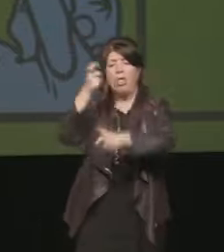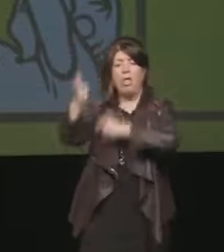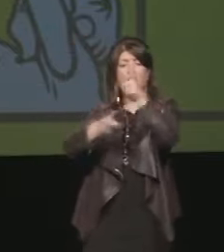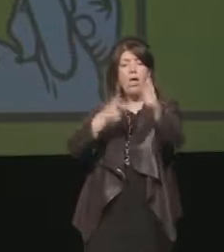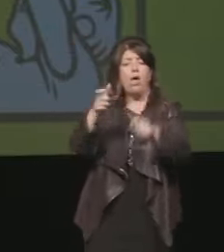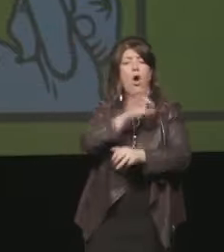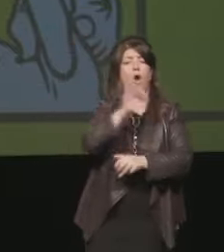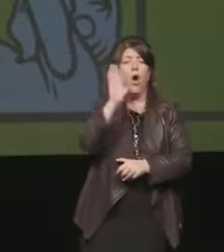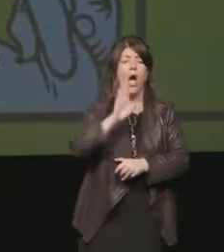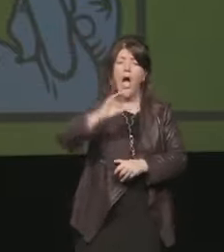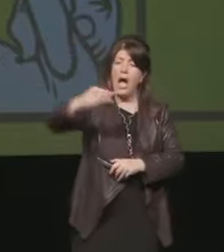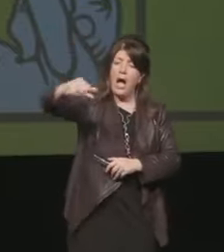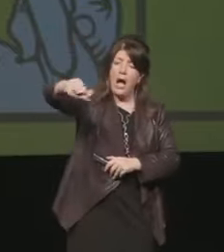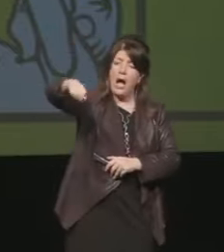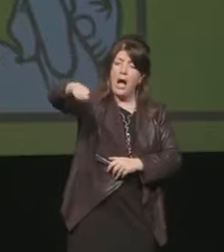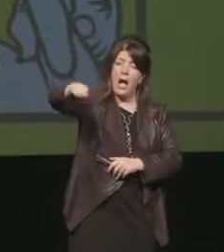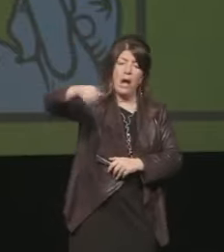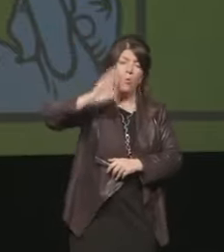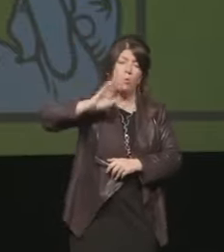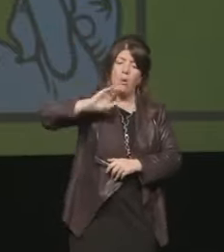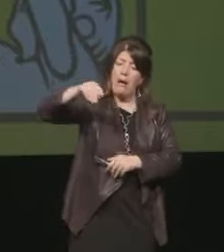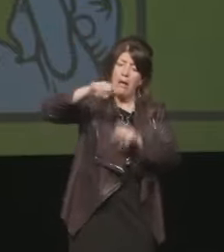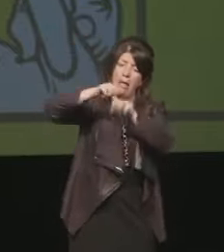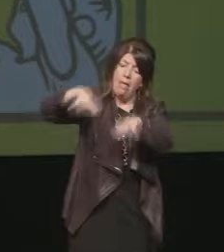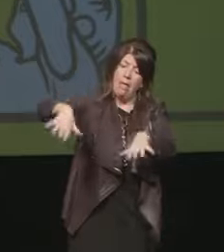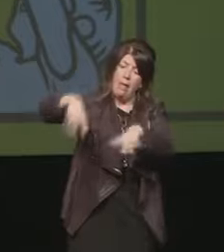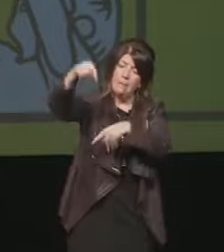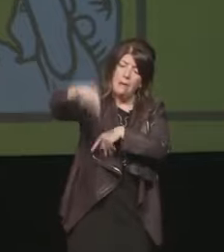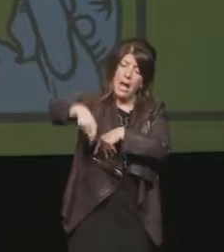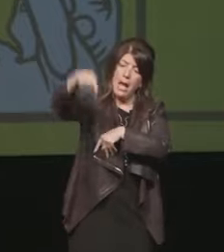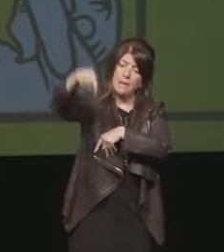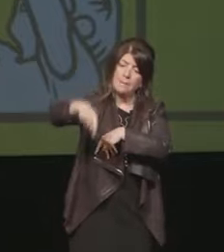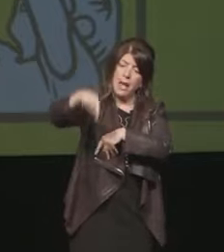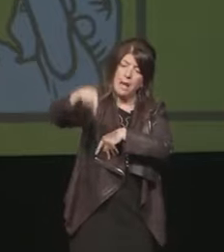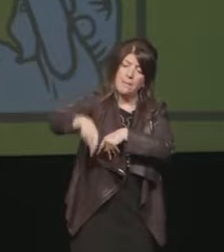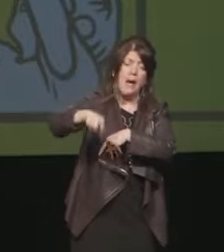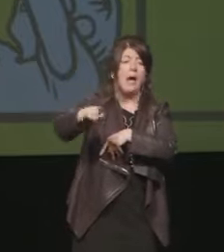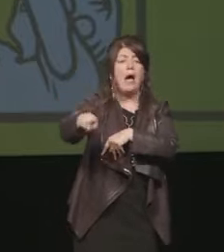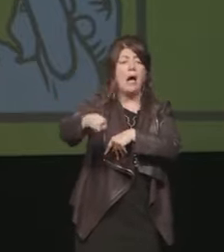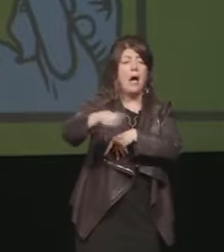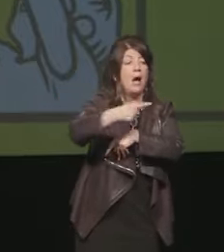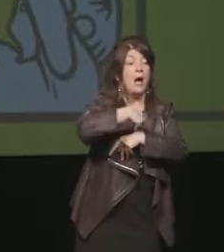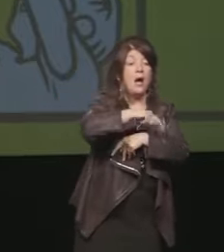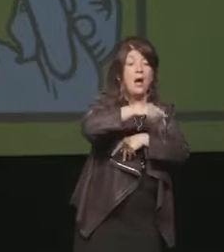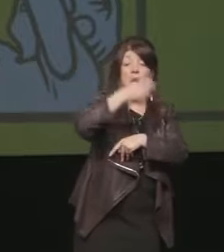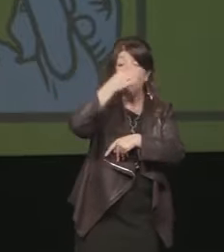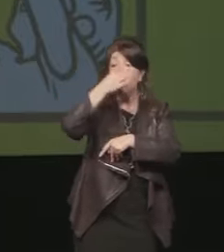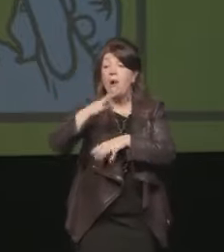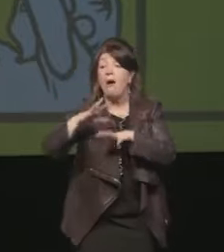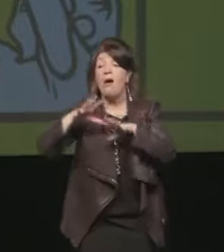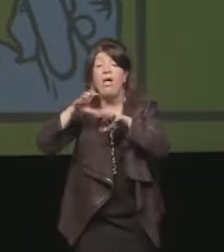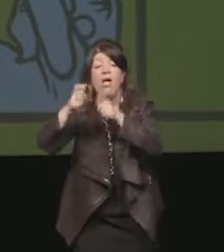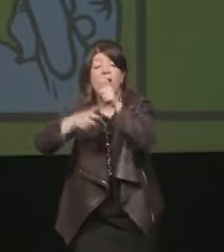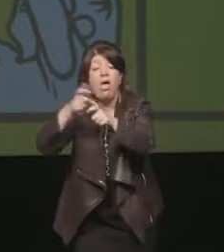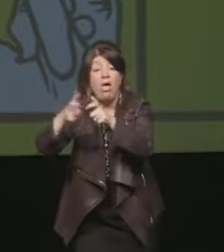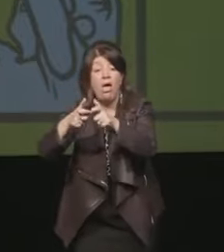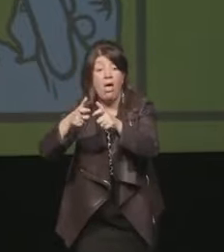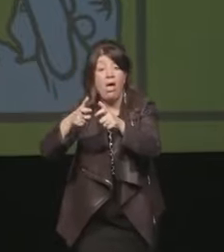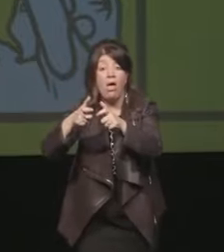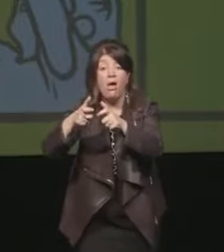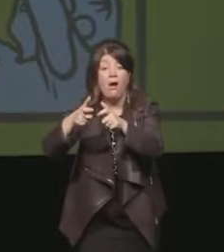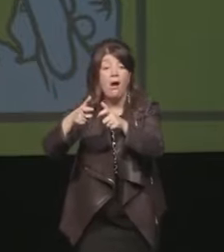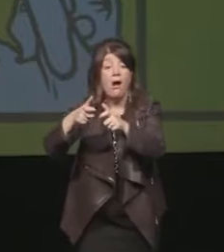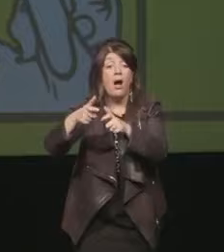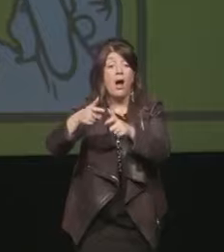perde però non cadete nell'inganno di pensare che i lettori si eccitino più per un rubinetto che perde